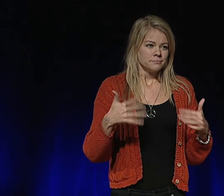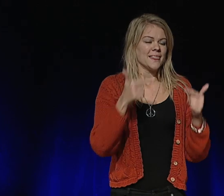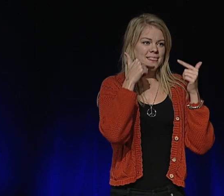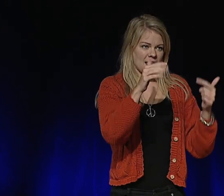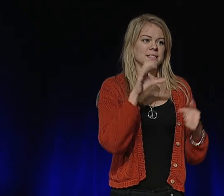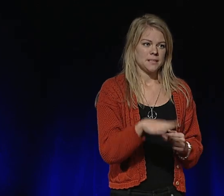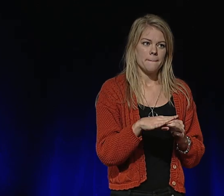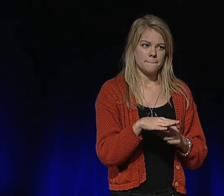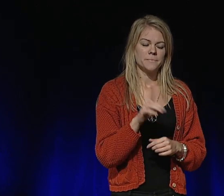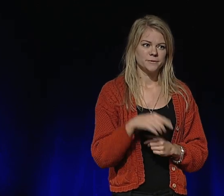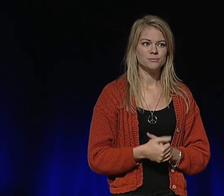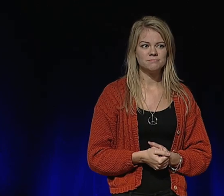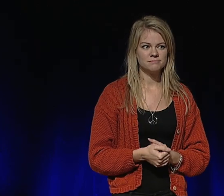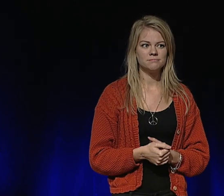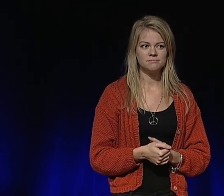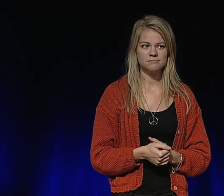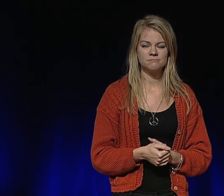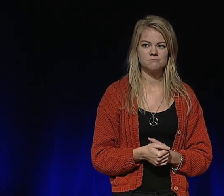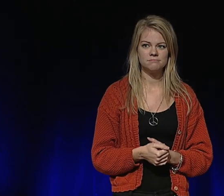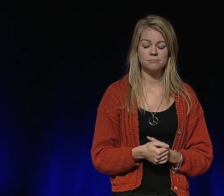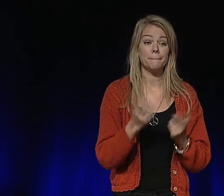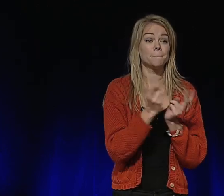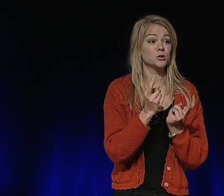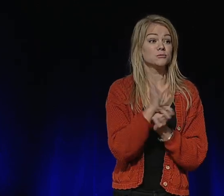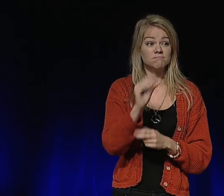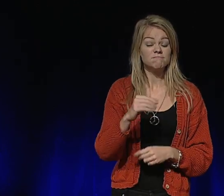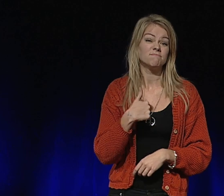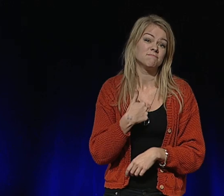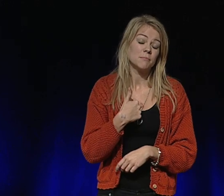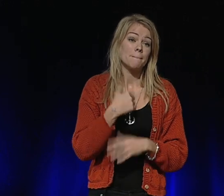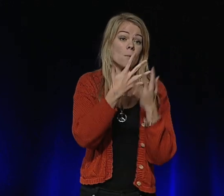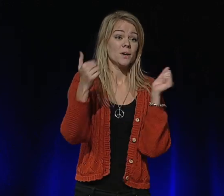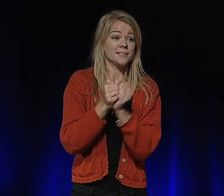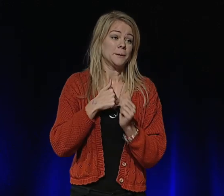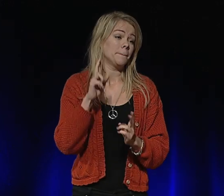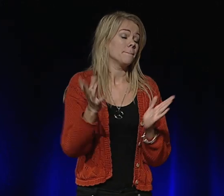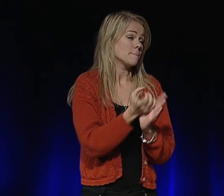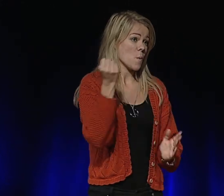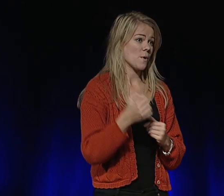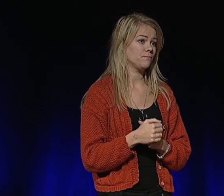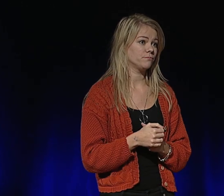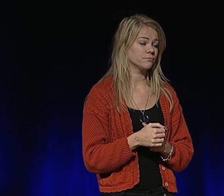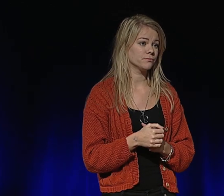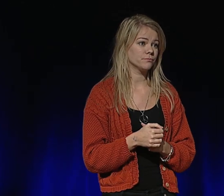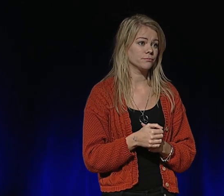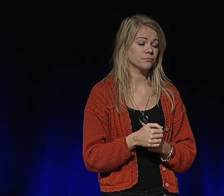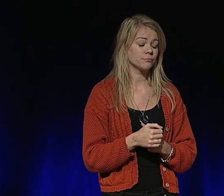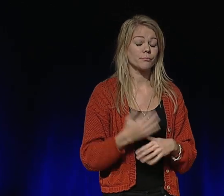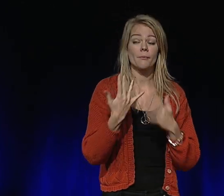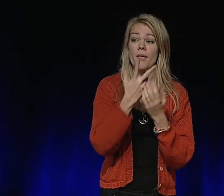gåva som jag aldrig kommer kunna tacka dem nog för. På många sätt är jag privilegierad. Inte